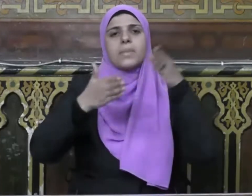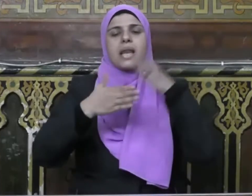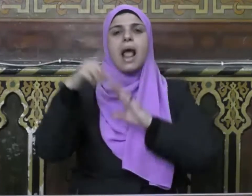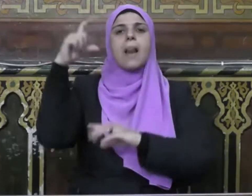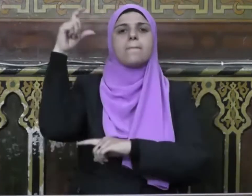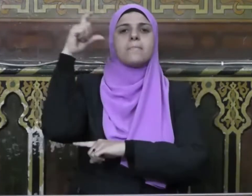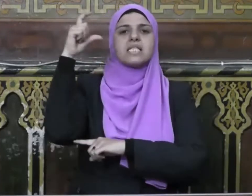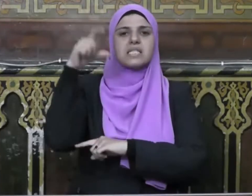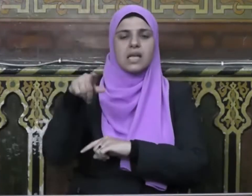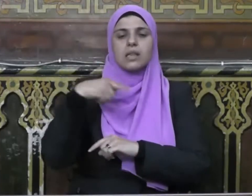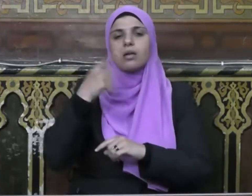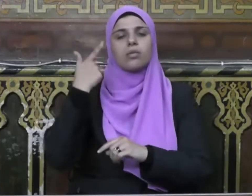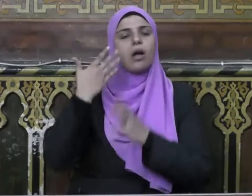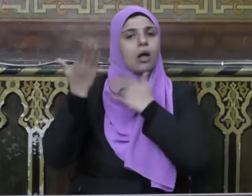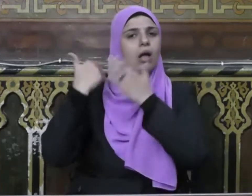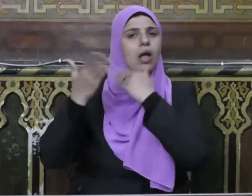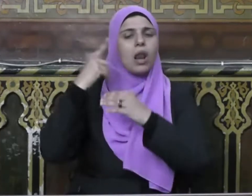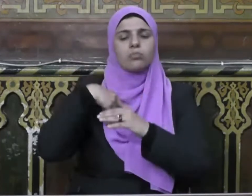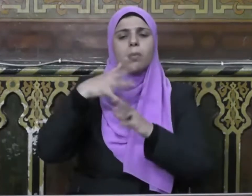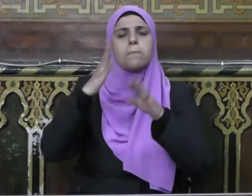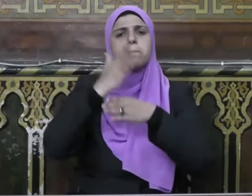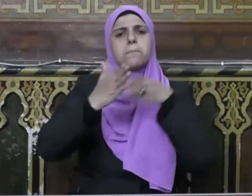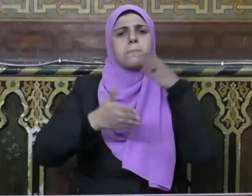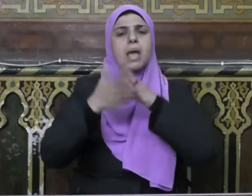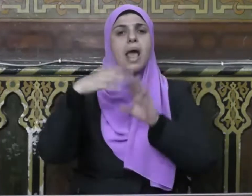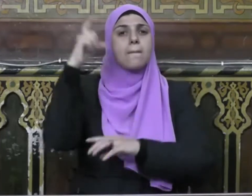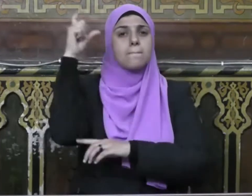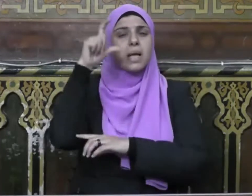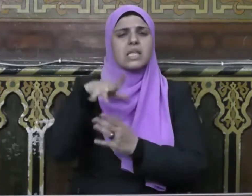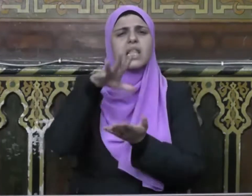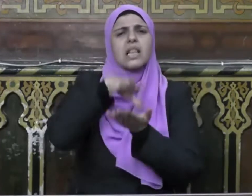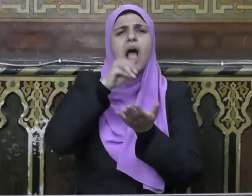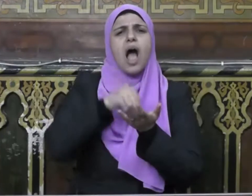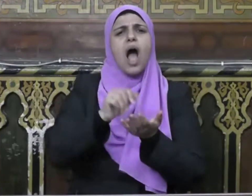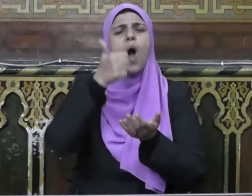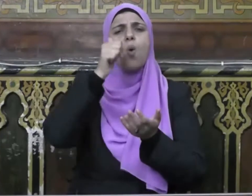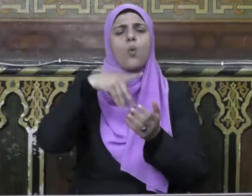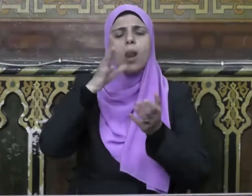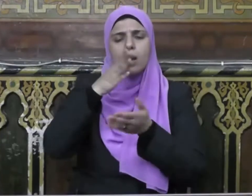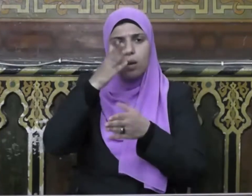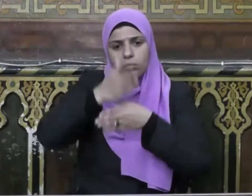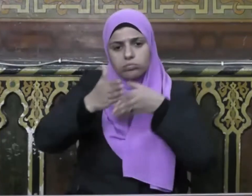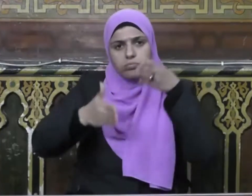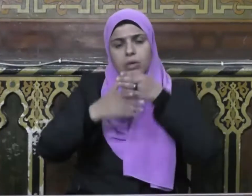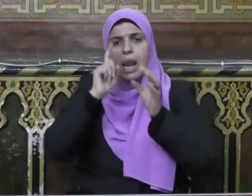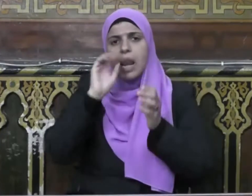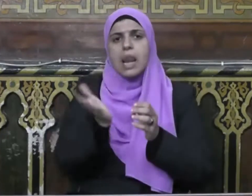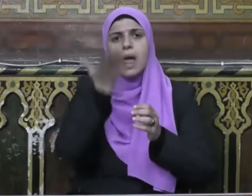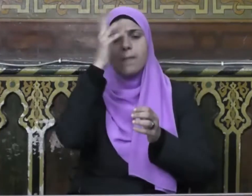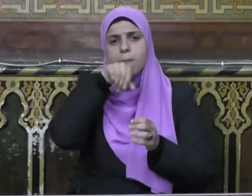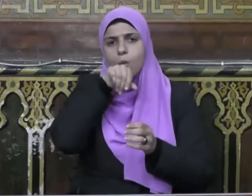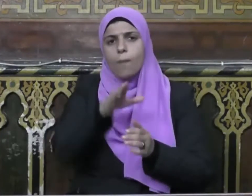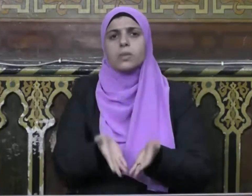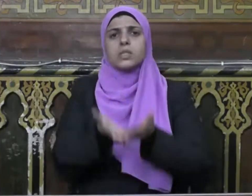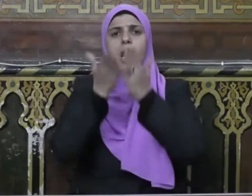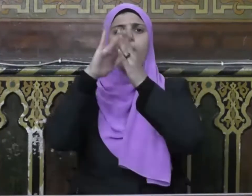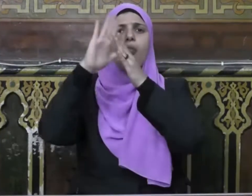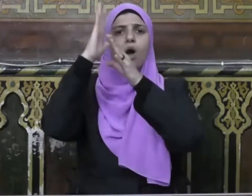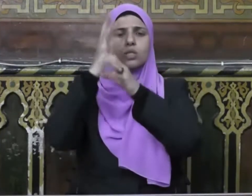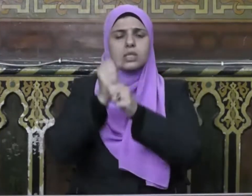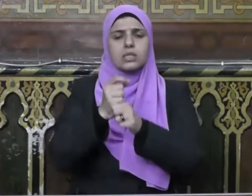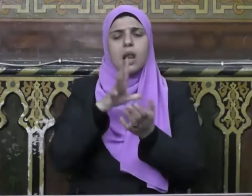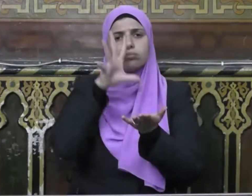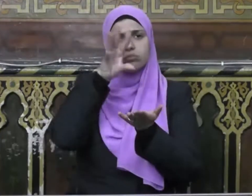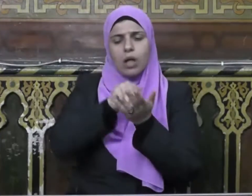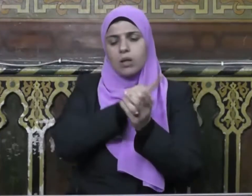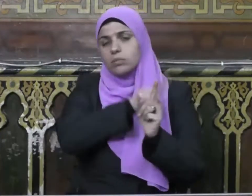بناء المسجد فقد كان بناء المسجد أول ما قام به النبي صلى الله عليه